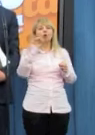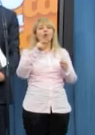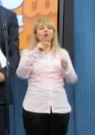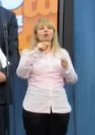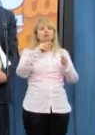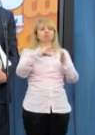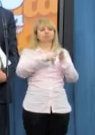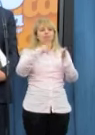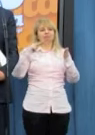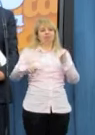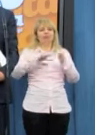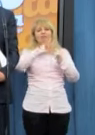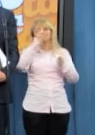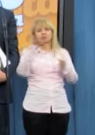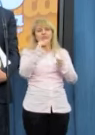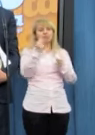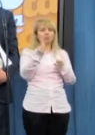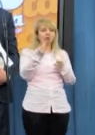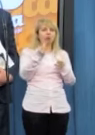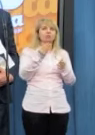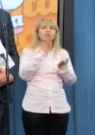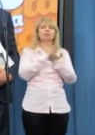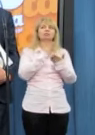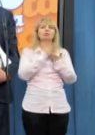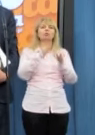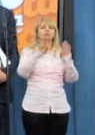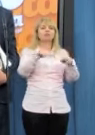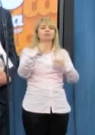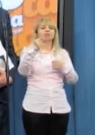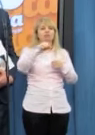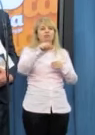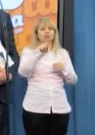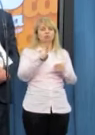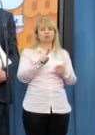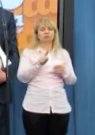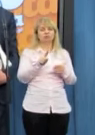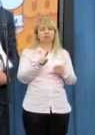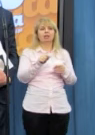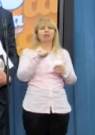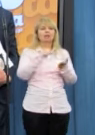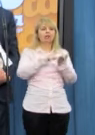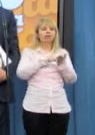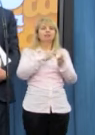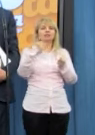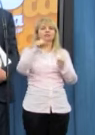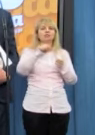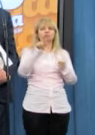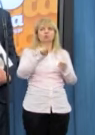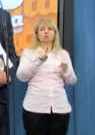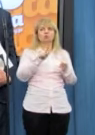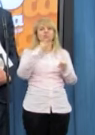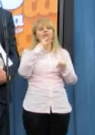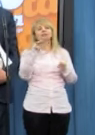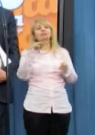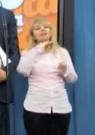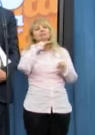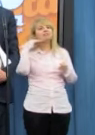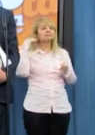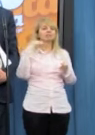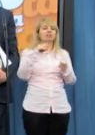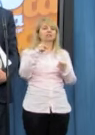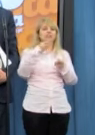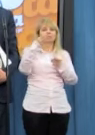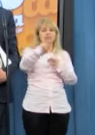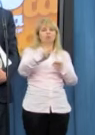z funduszu kościelnego, zostawiając tam jedyne tysiąc złotych, a Państwo doskonale wiecie, że przecież ten tysiąc złotych nie wystarczy na